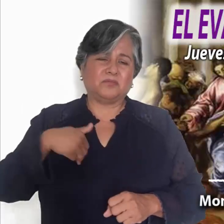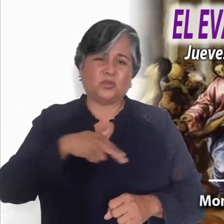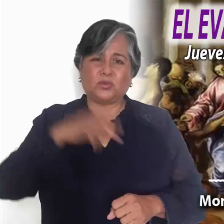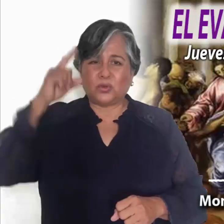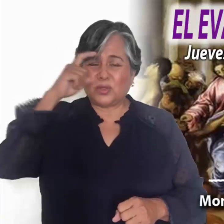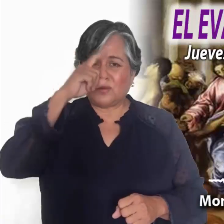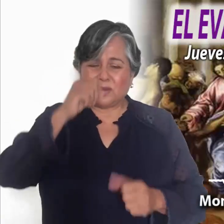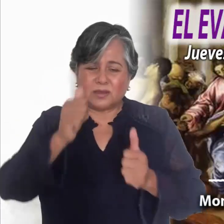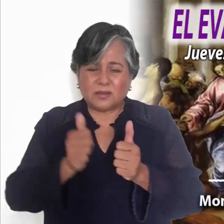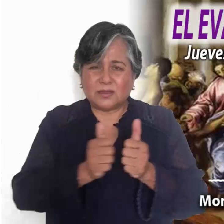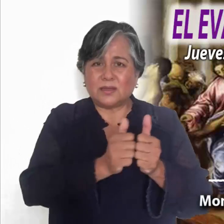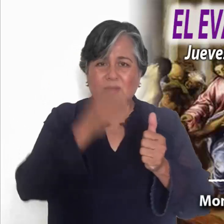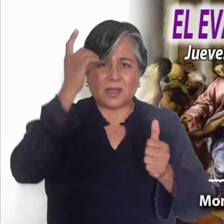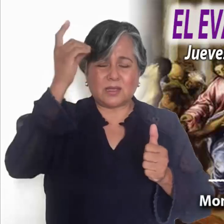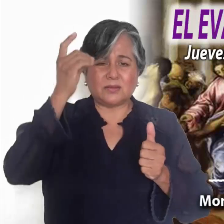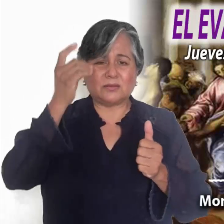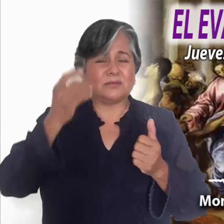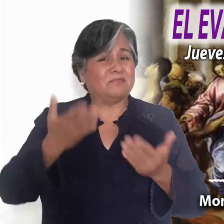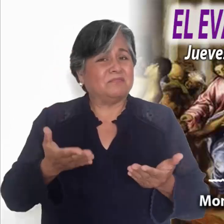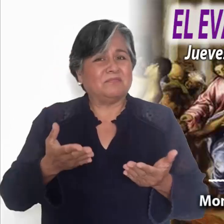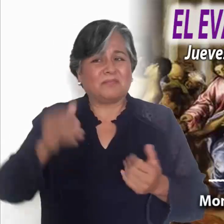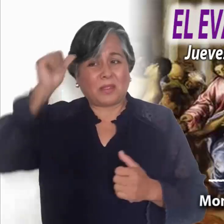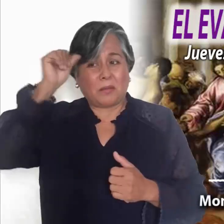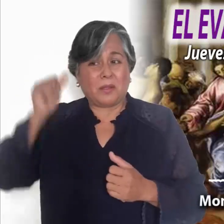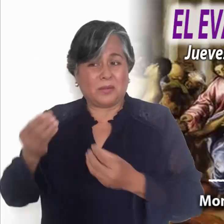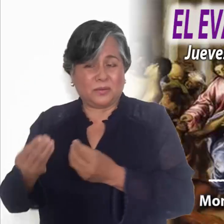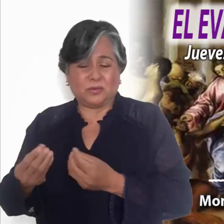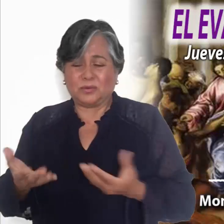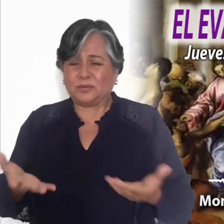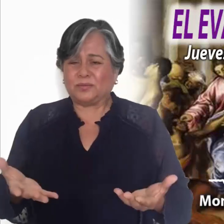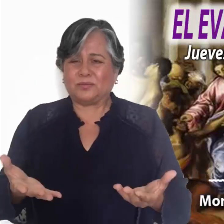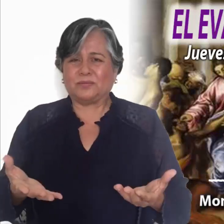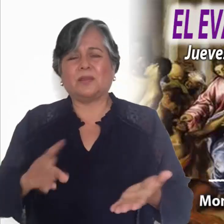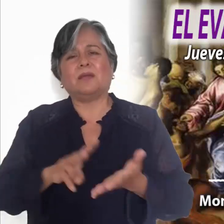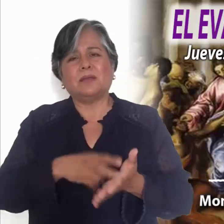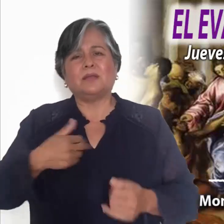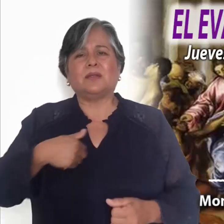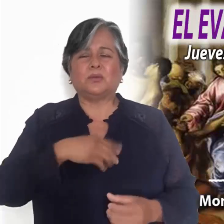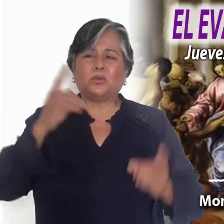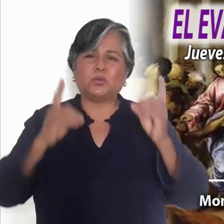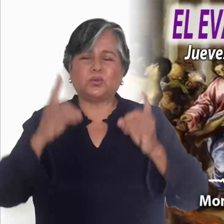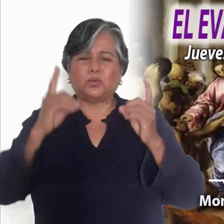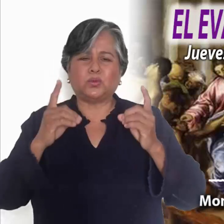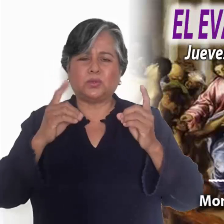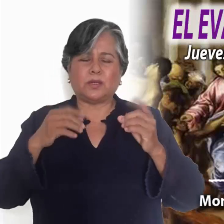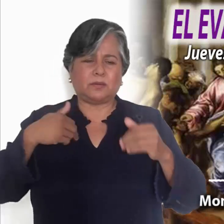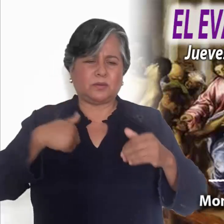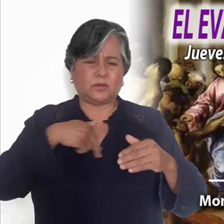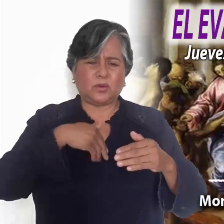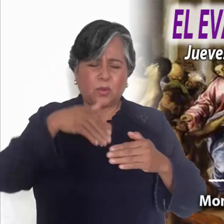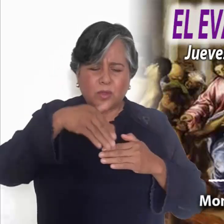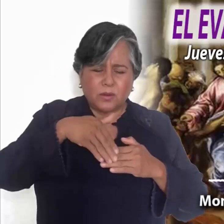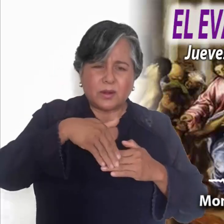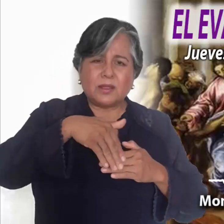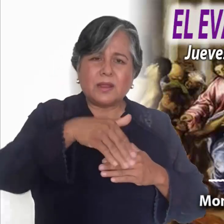los desentendidos. Sobre todo cuando debemos asumir como Él actitudes que liberan, que